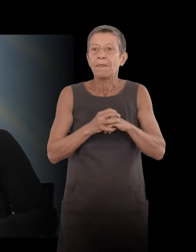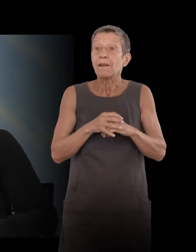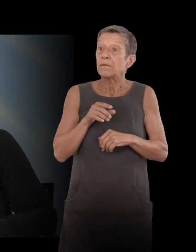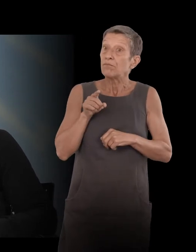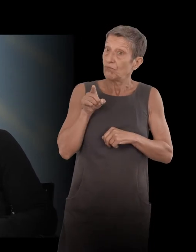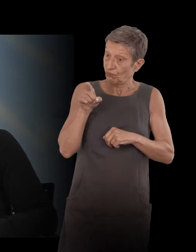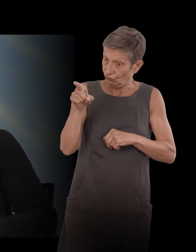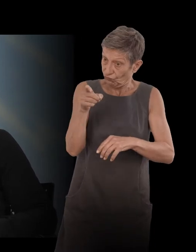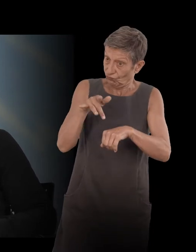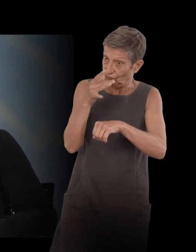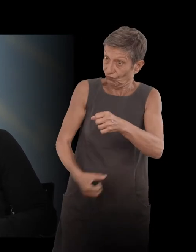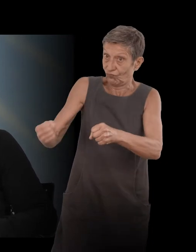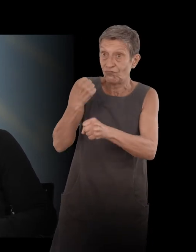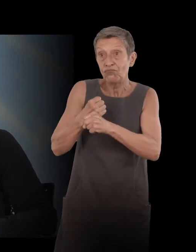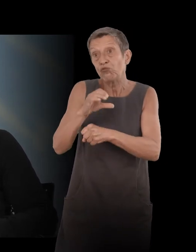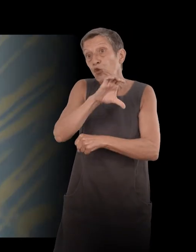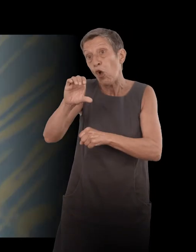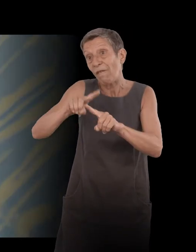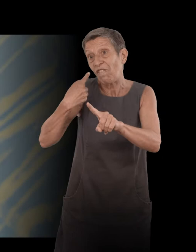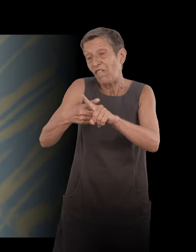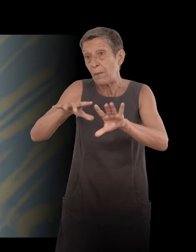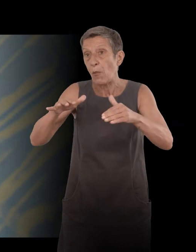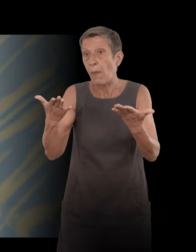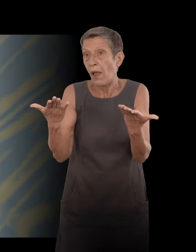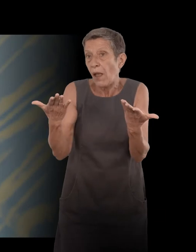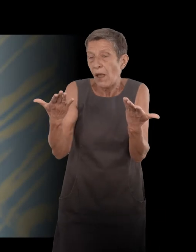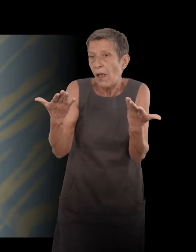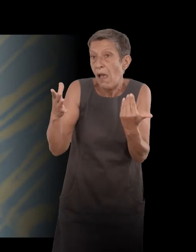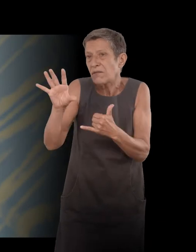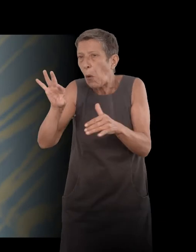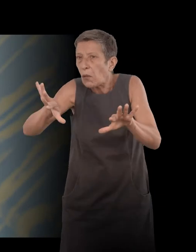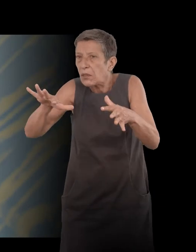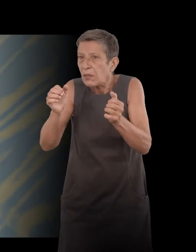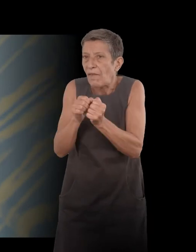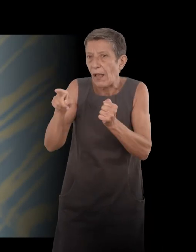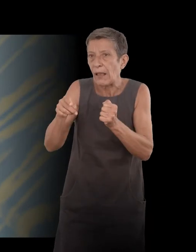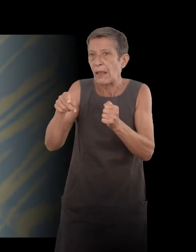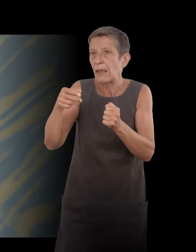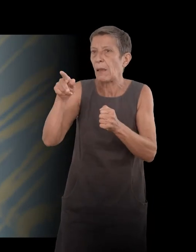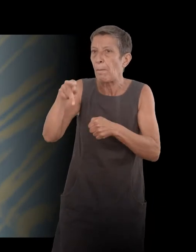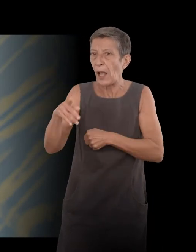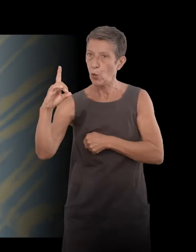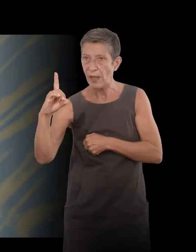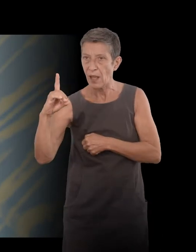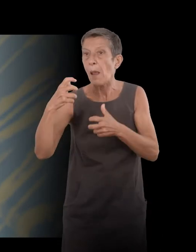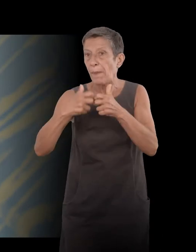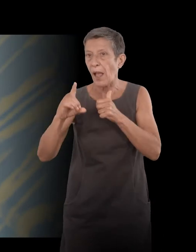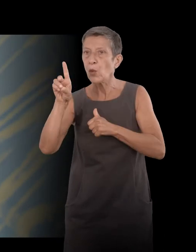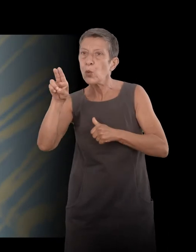films, among 50, with Pierre Dumayet. And it's an address to Pierre Dumayet, who was very close, who was born